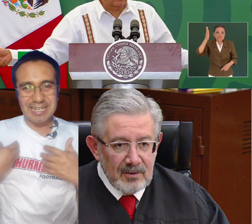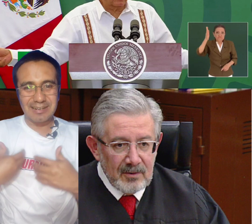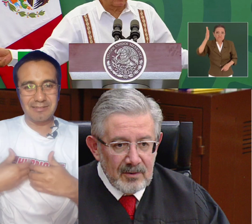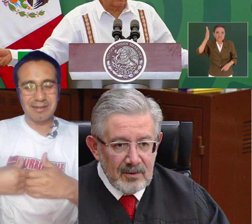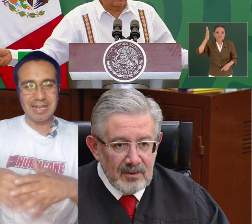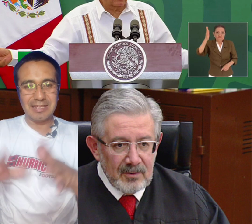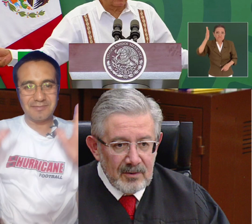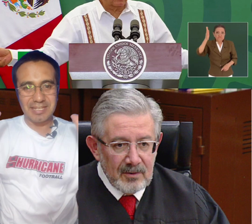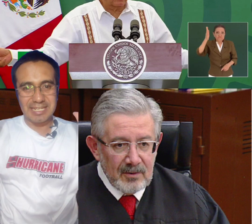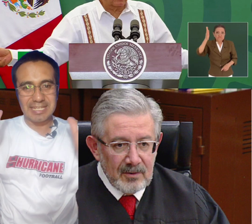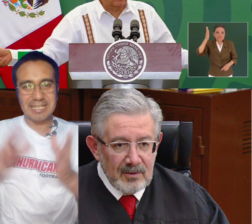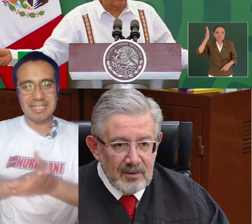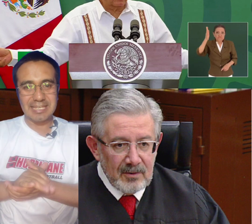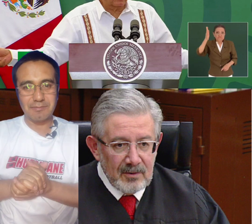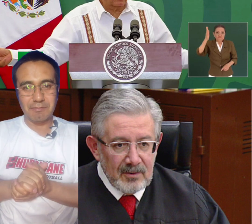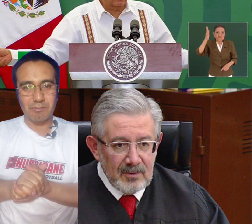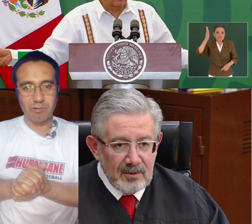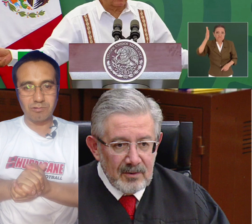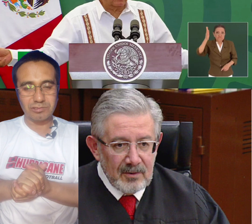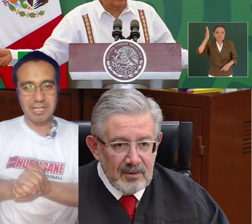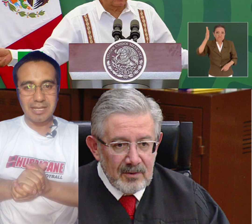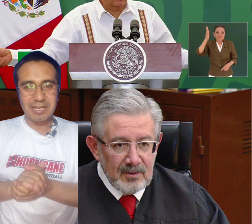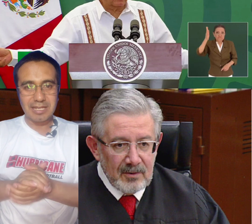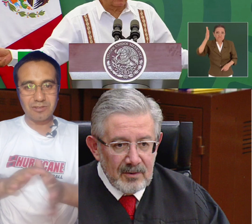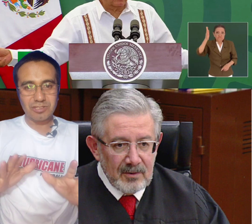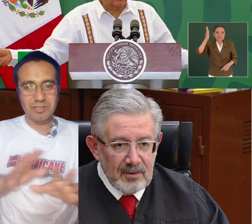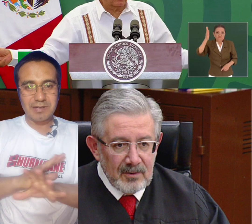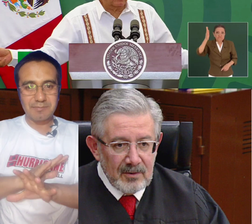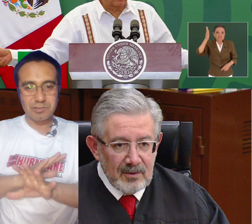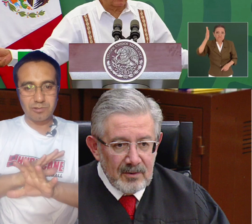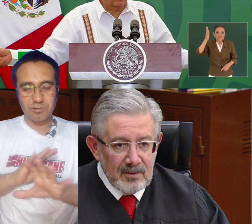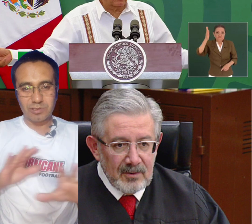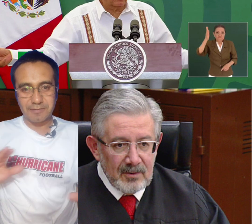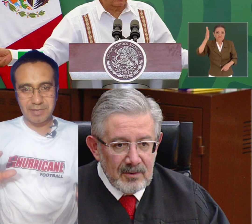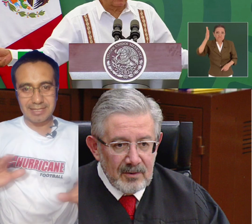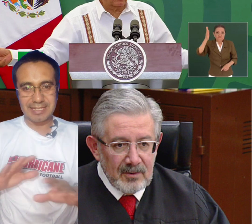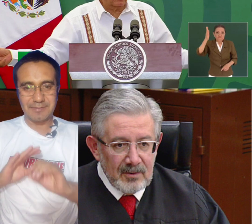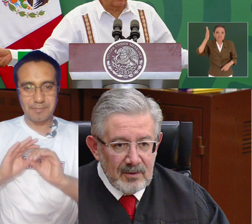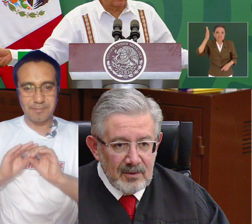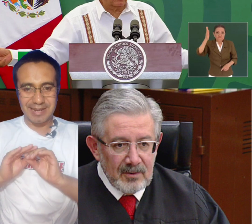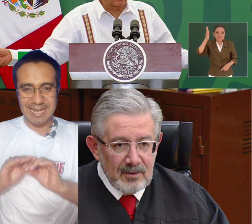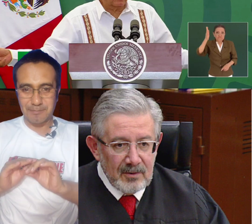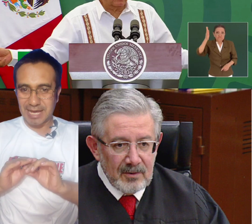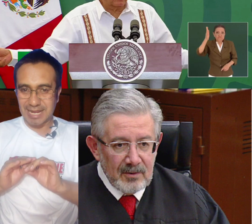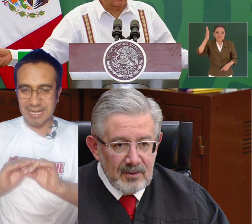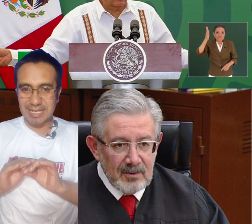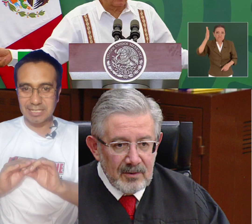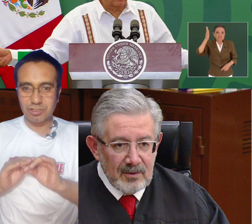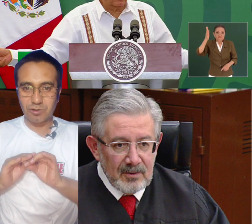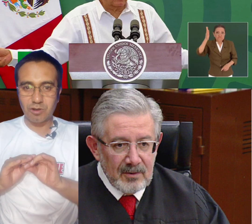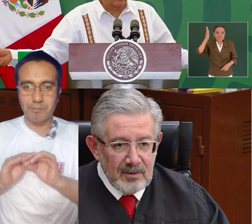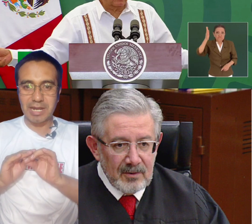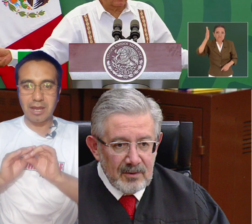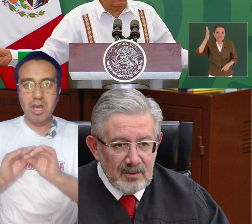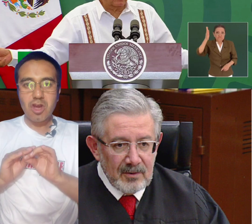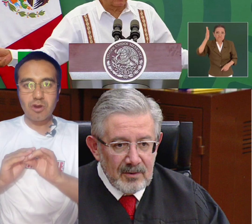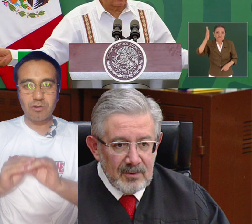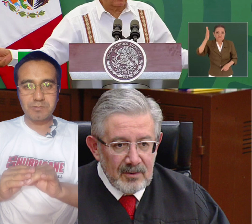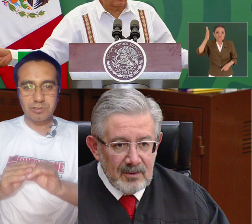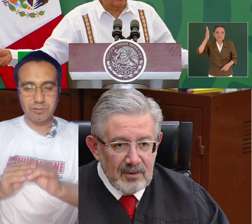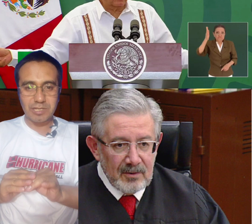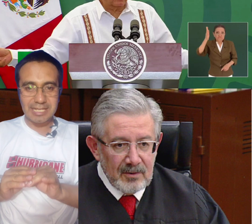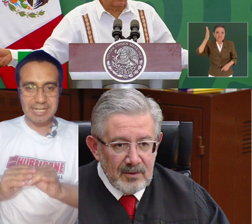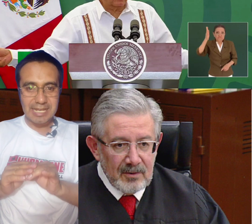una infinidad de bobos que no sirven absolutamente para nada solo para